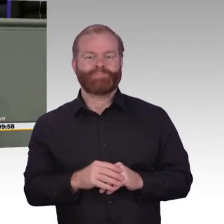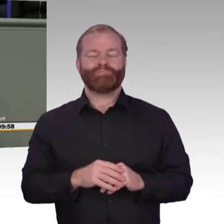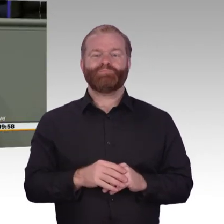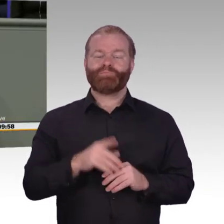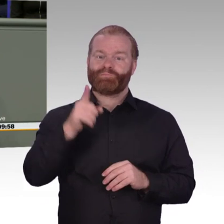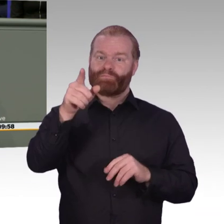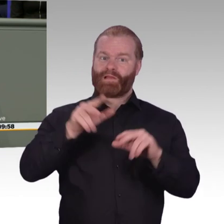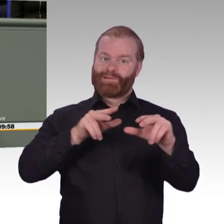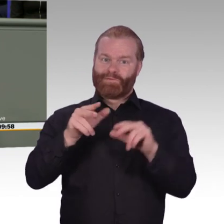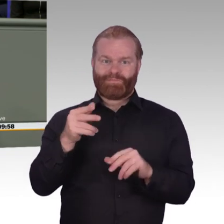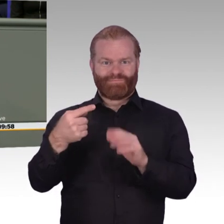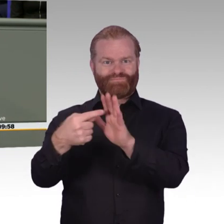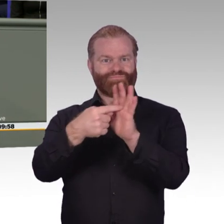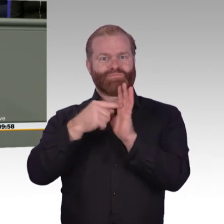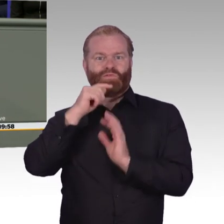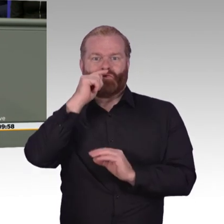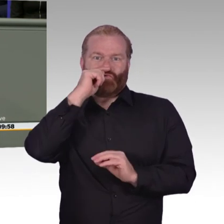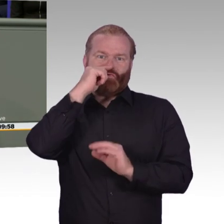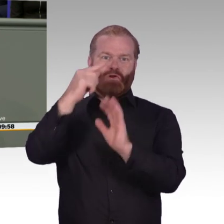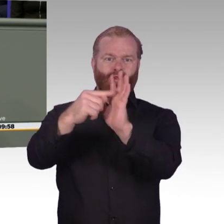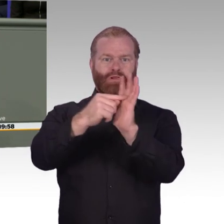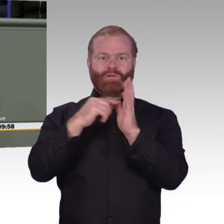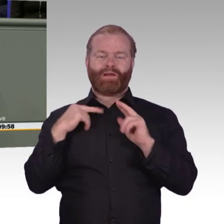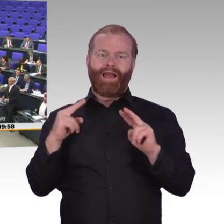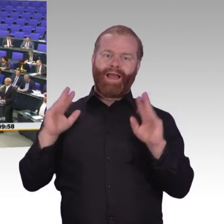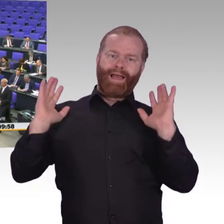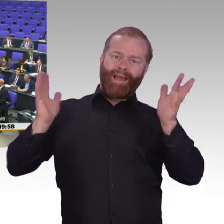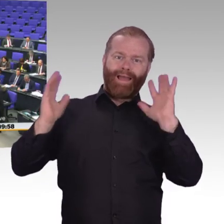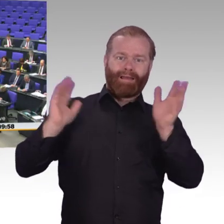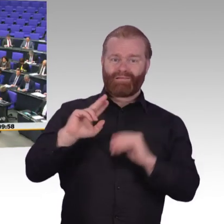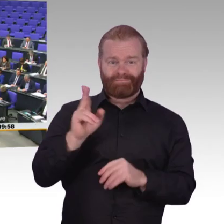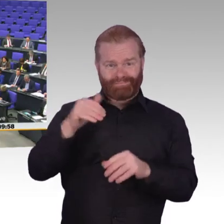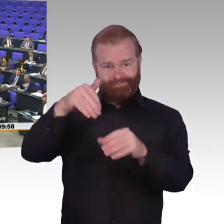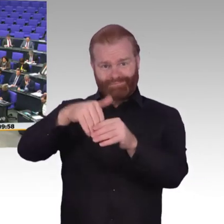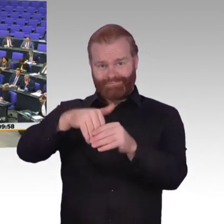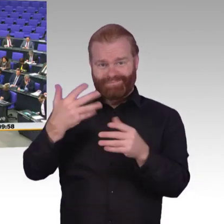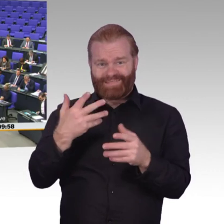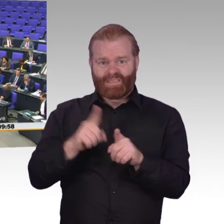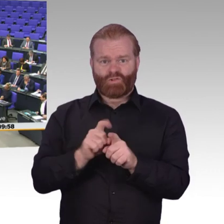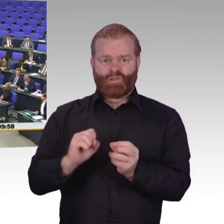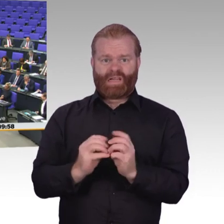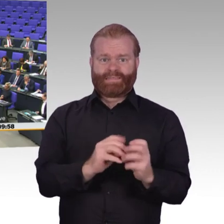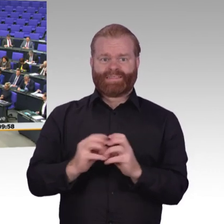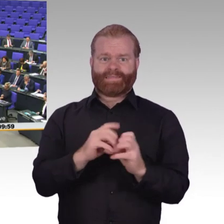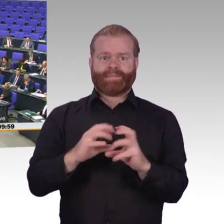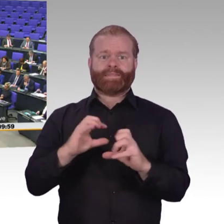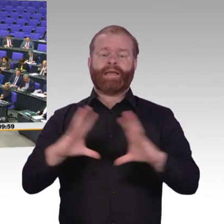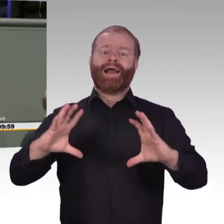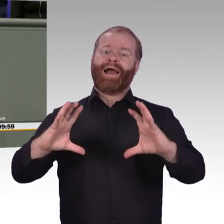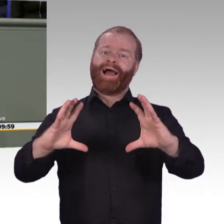fürs Ganze. Und liebe Nadine Schön, Ihre Rede kam mir so bekannt vor. glaube, die haben Sie ähnlich